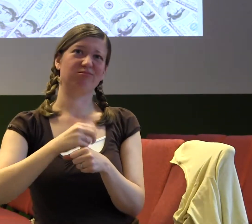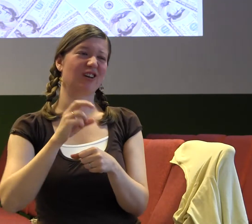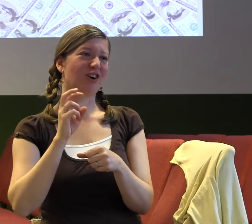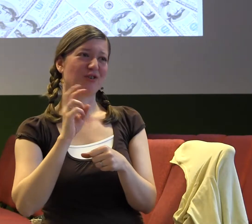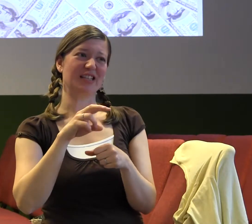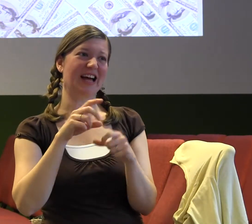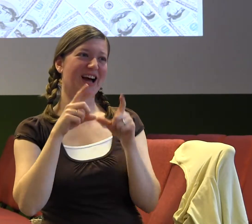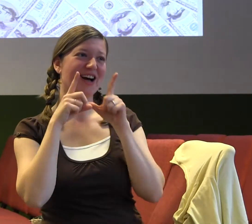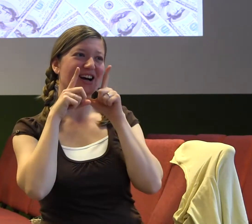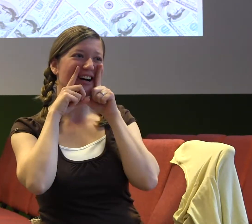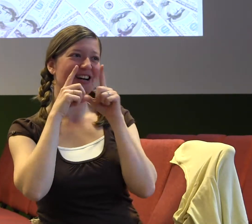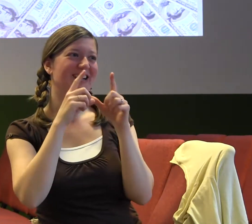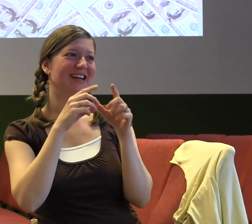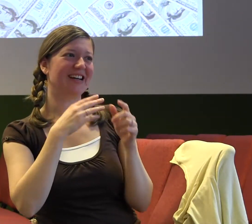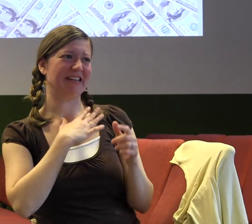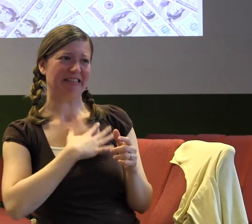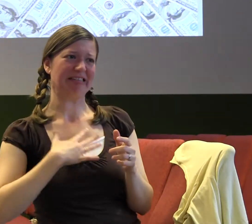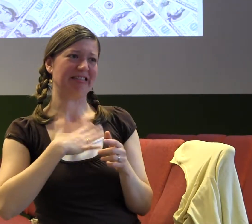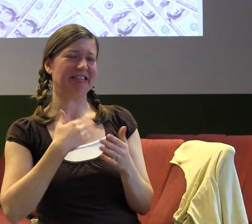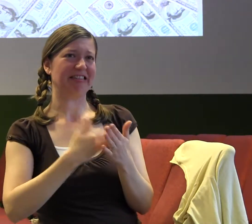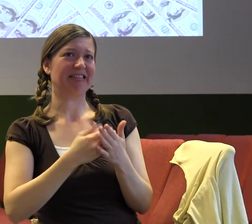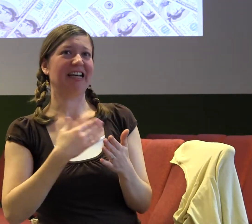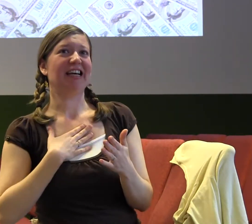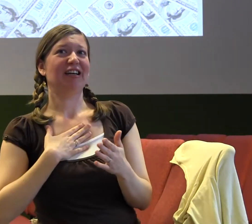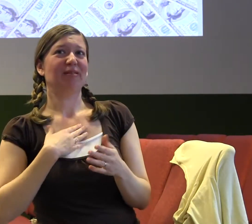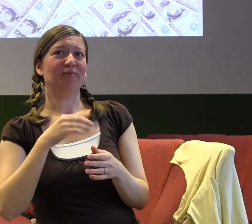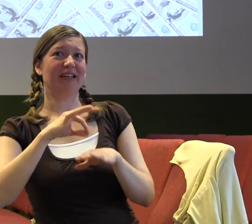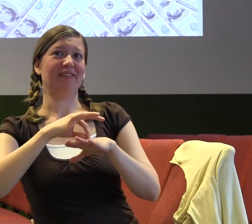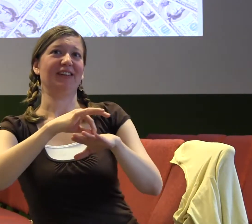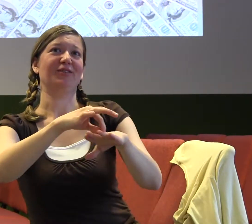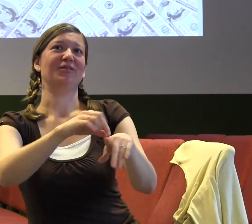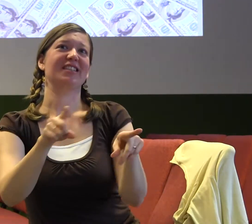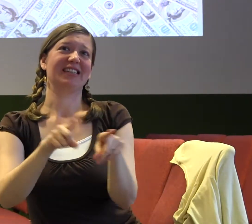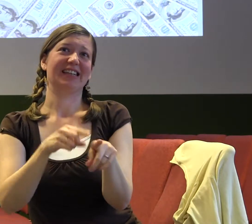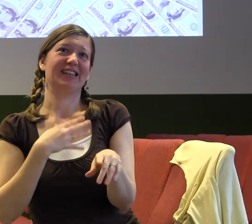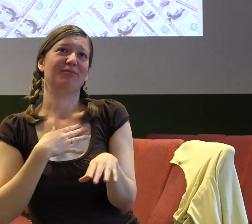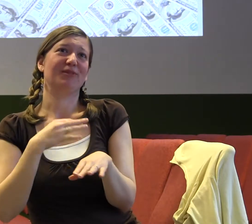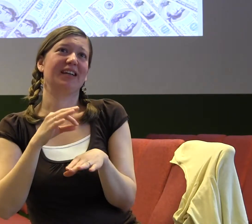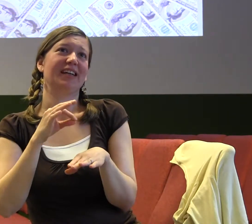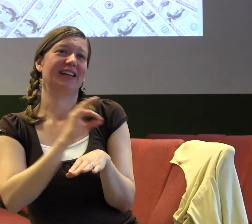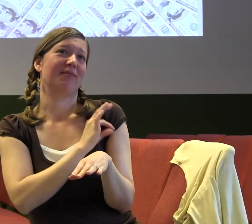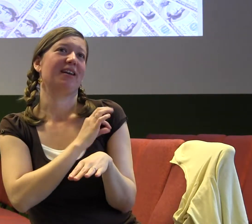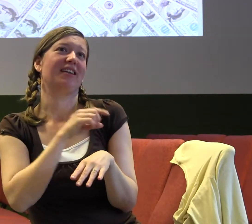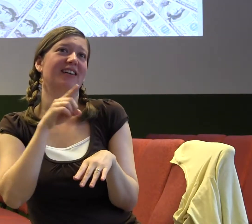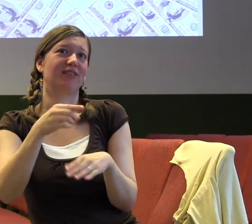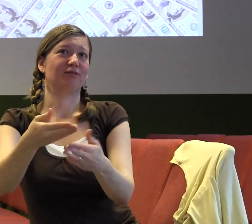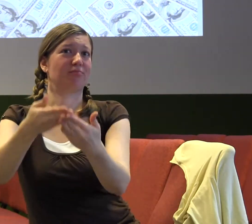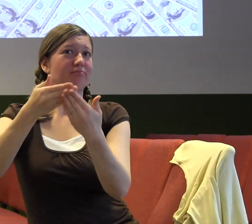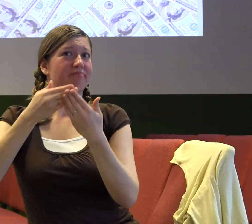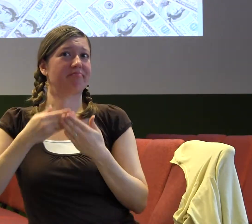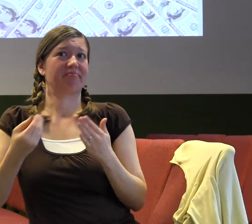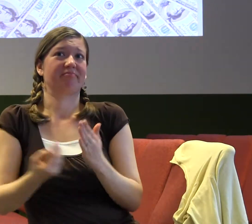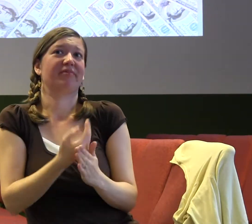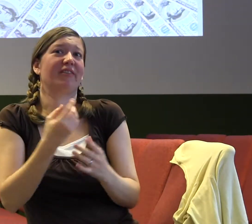každý den vyrovnávat. Naše třída je na rušné ulici, takže pořád musím řešit kompromis, jestli